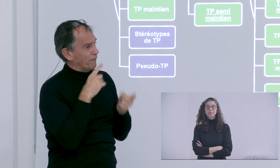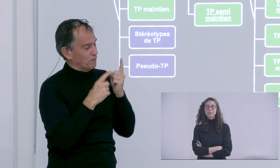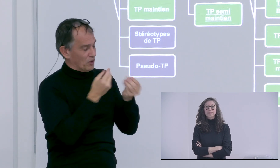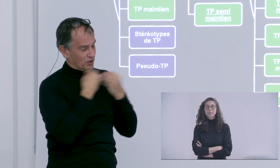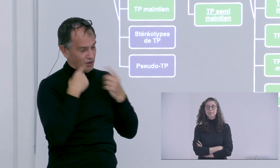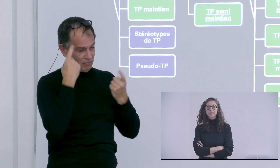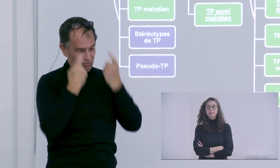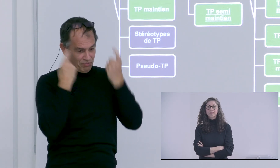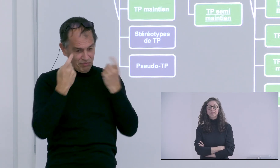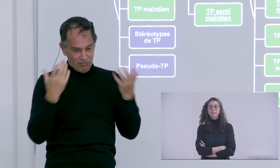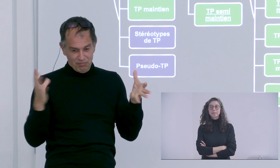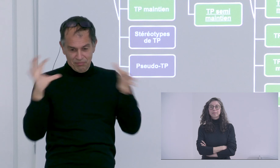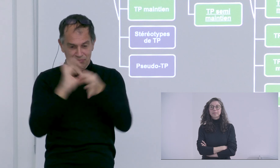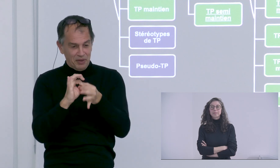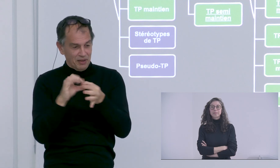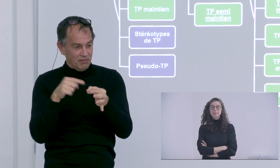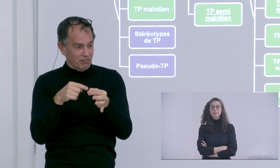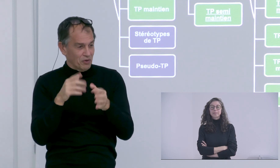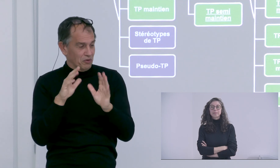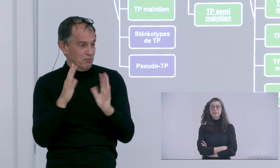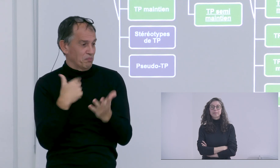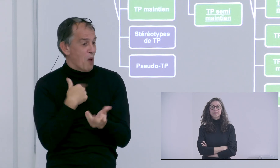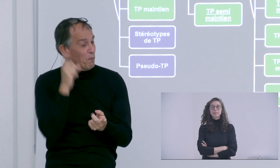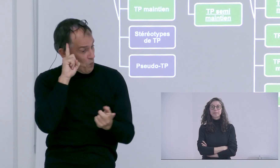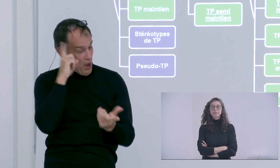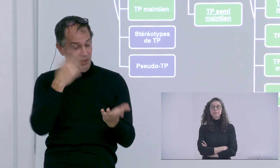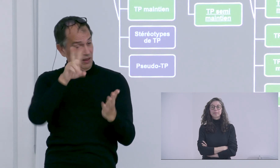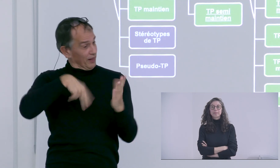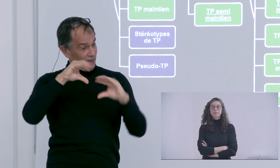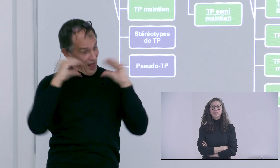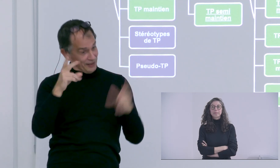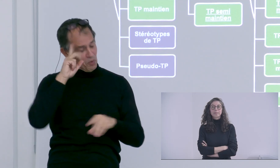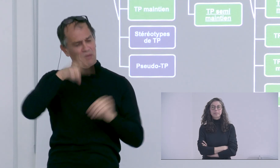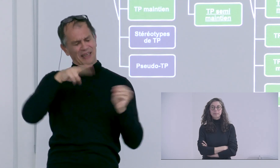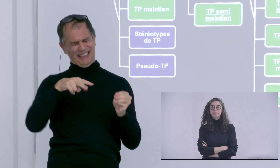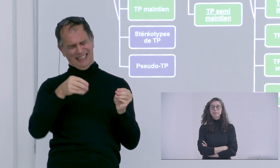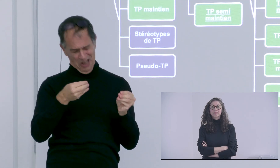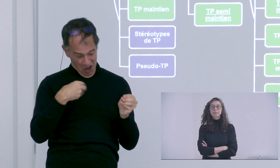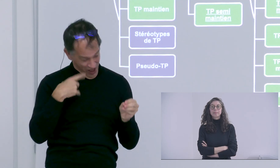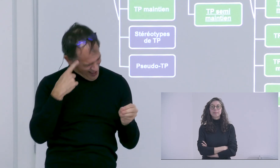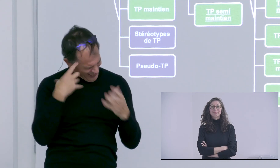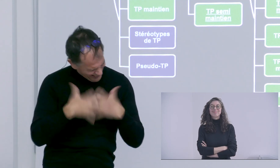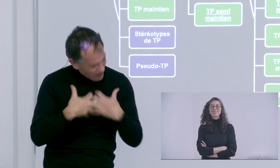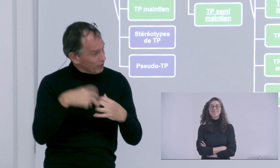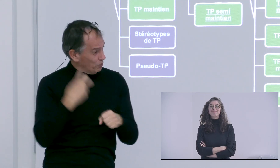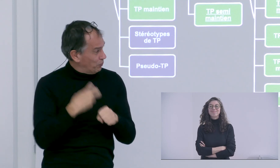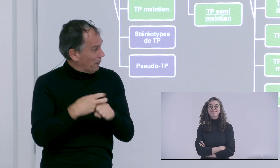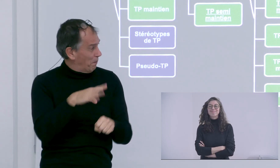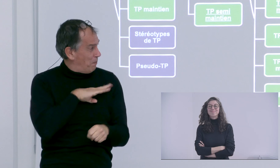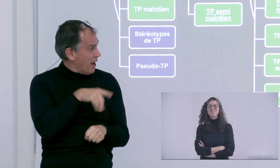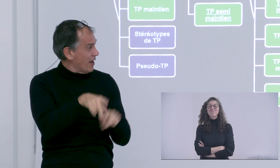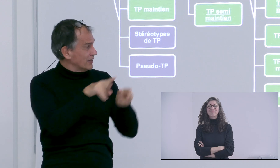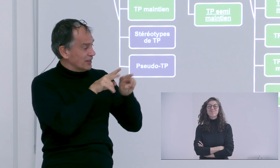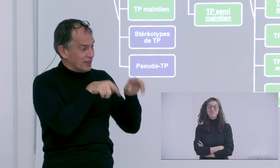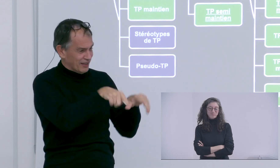réponse par rapport à ce que vous venez de dire tout à l'heure mais je m'interroge sur la liaison entre les deux c'est à dire que pour